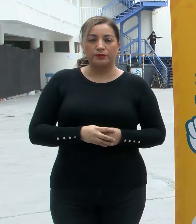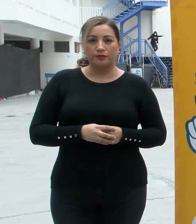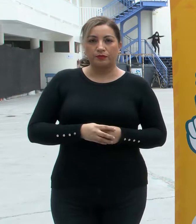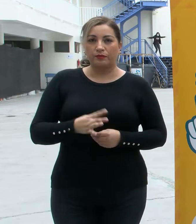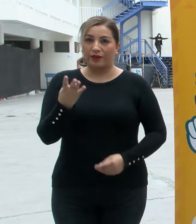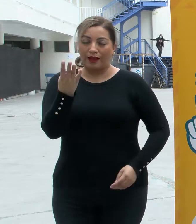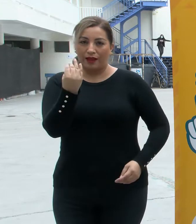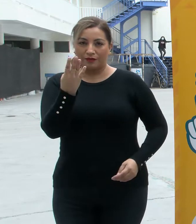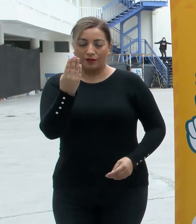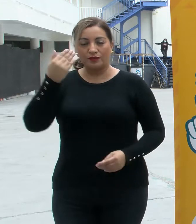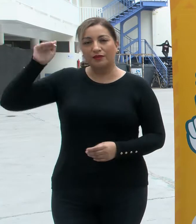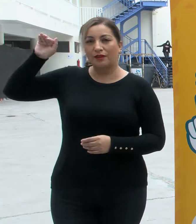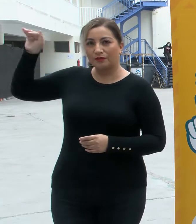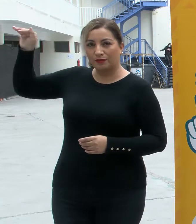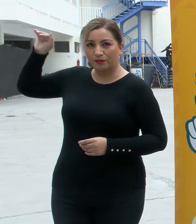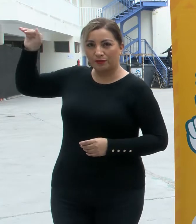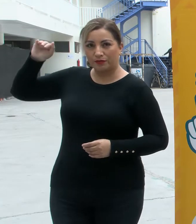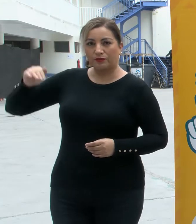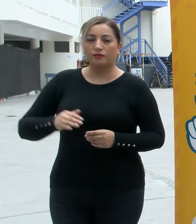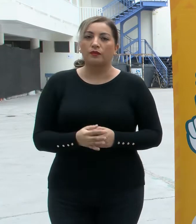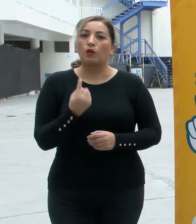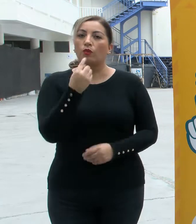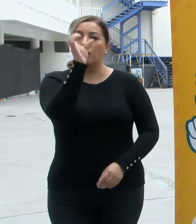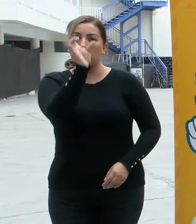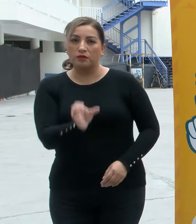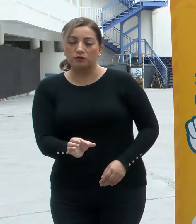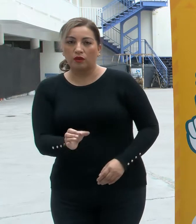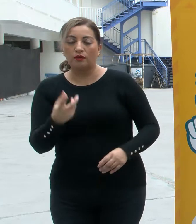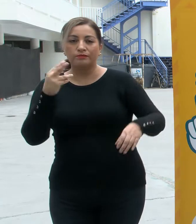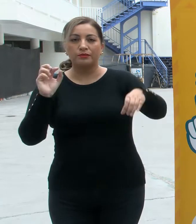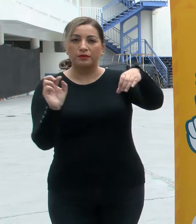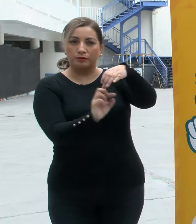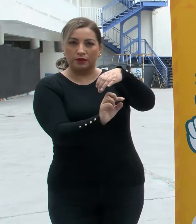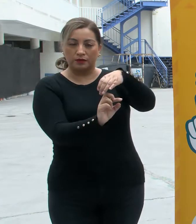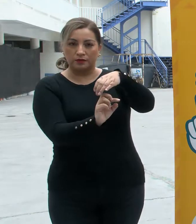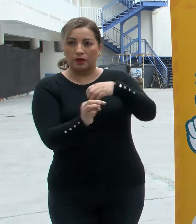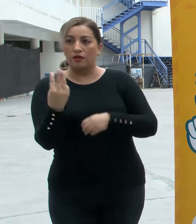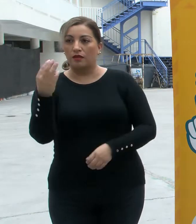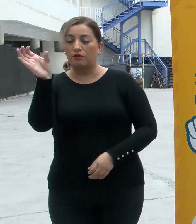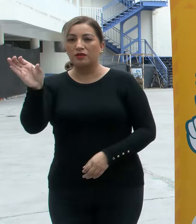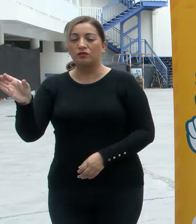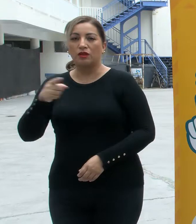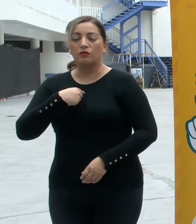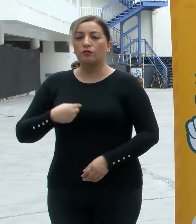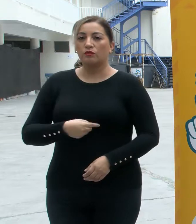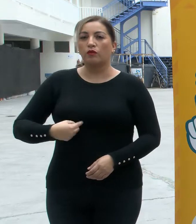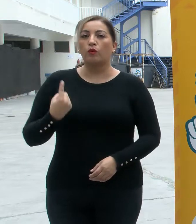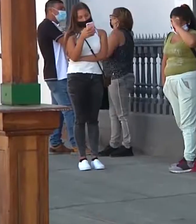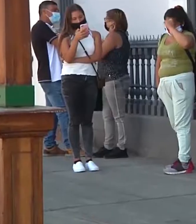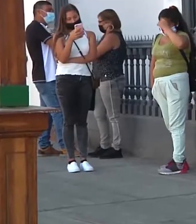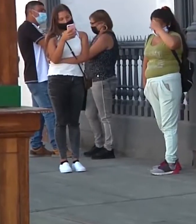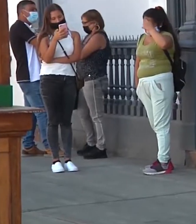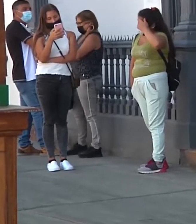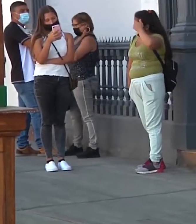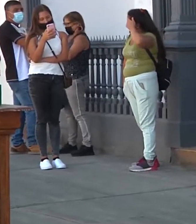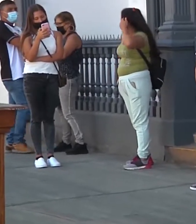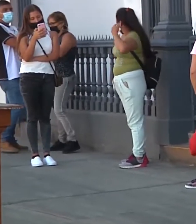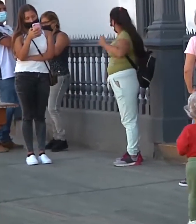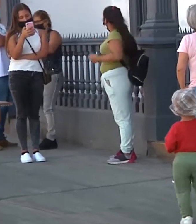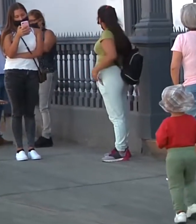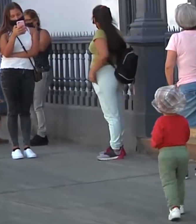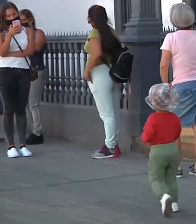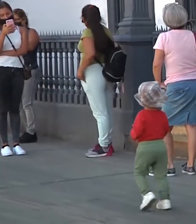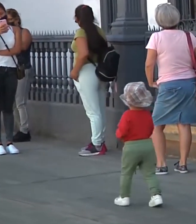14 a la de Alto Hospicio, un caso es de Pica, 3 de Pozo Almonte y uno de Camiña. De estos